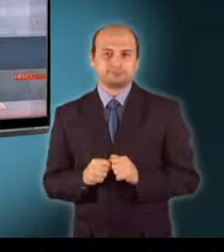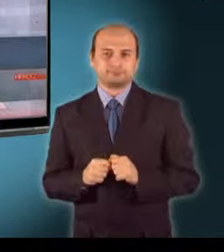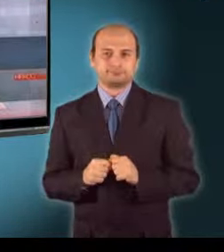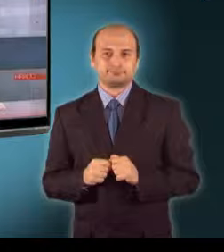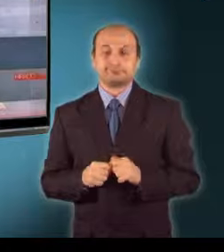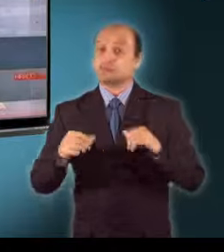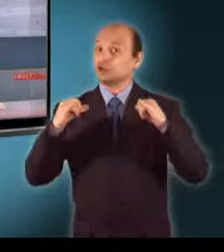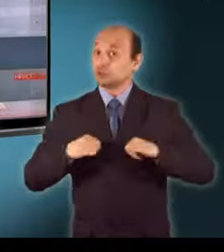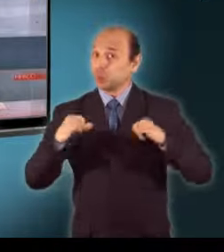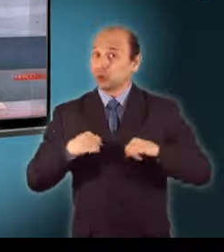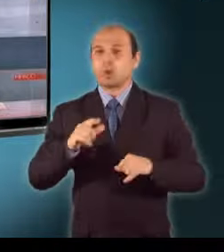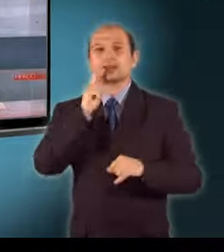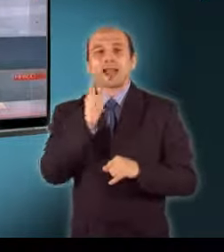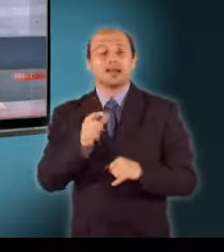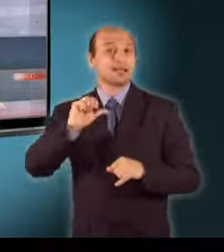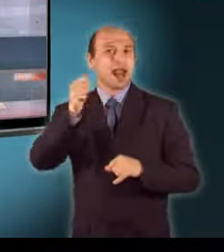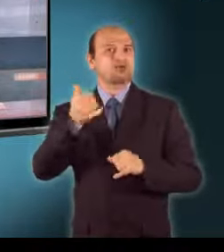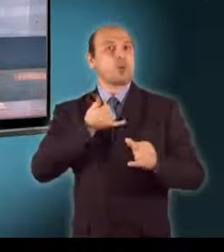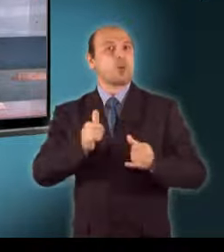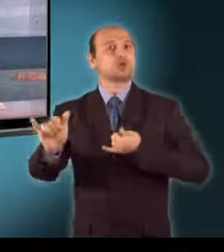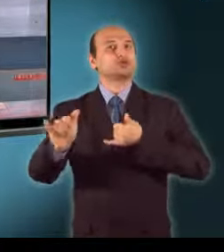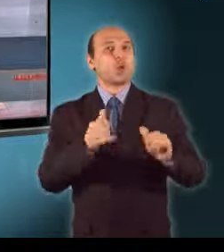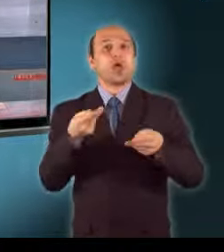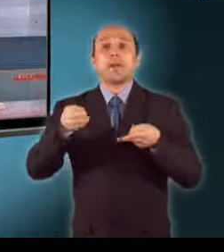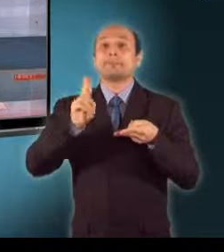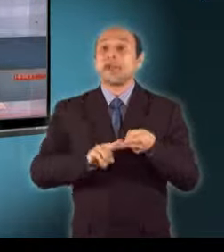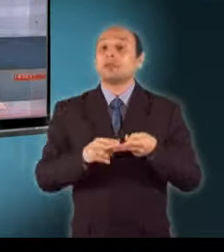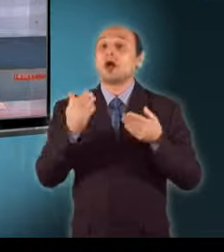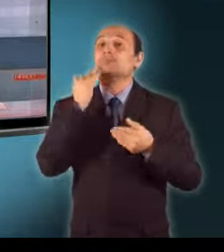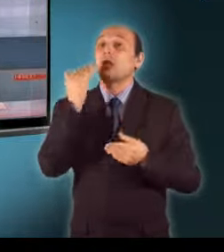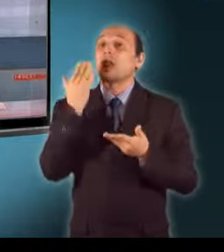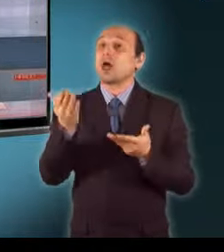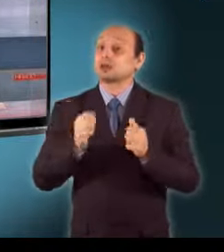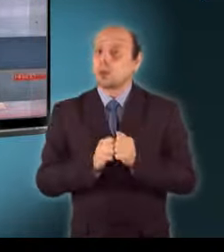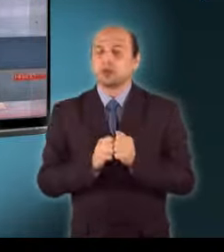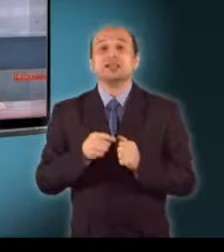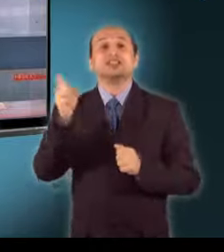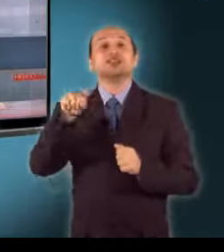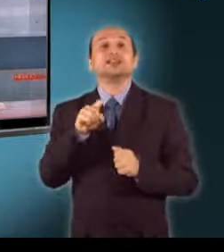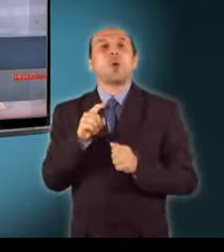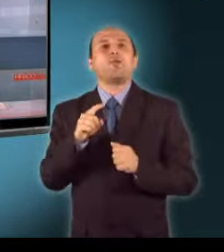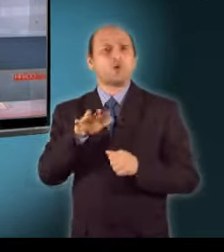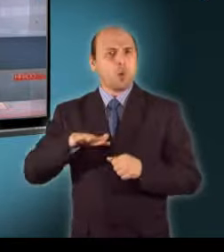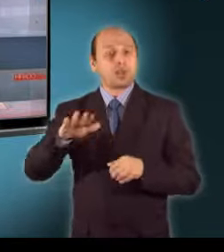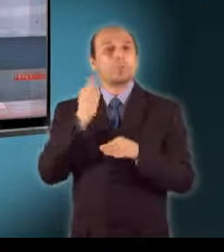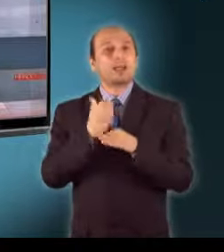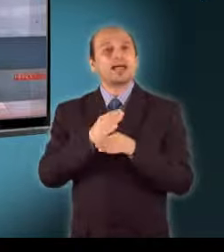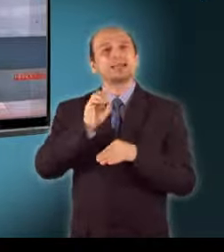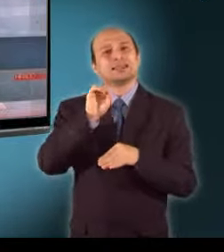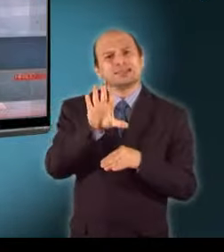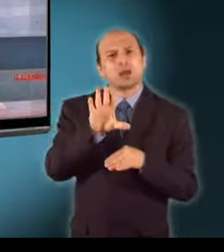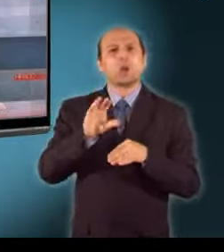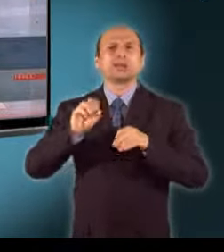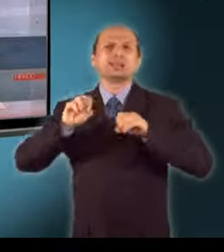első korcsolyapálya a Balatonon. Siófoknál a tójege már 15-16 centi vastag, ezért a város megkezdte